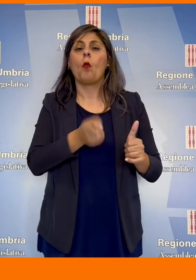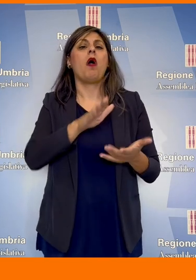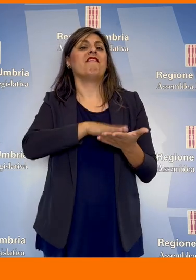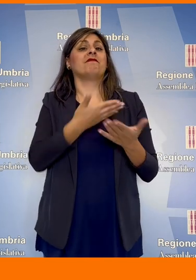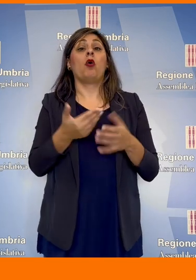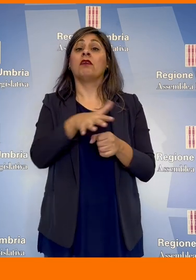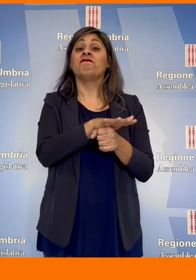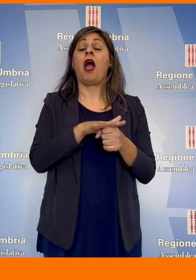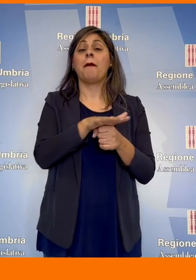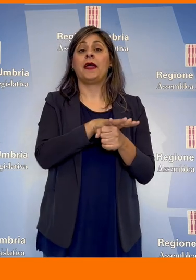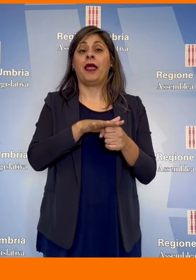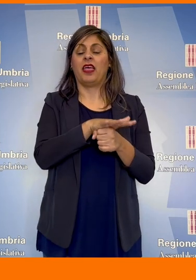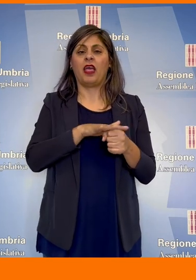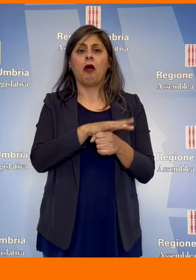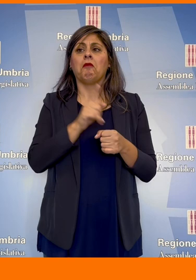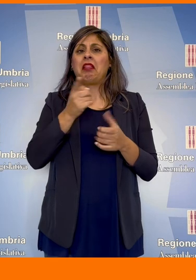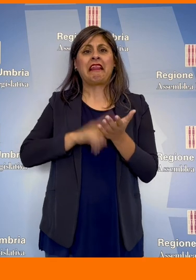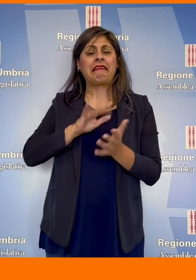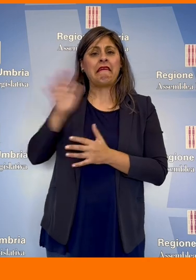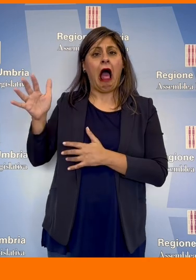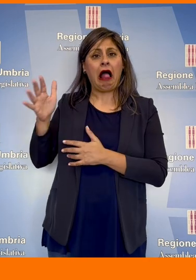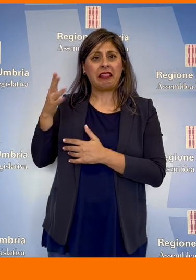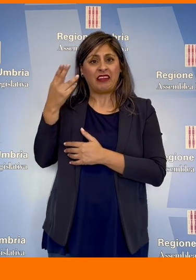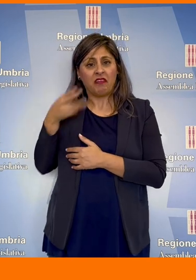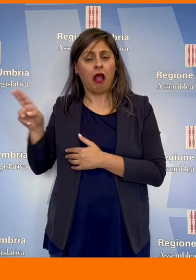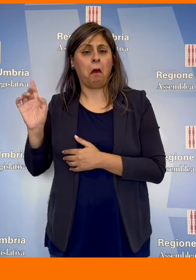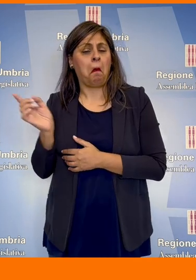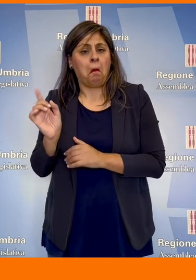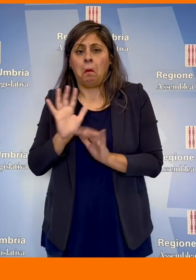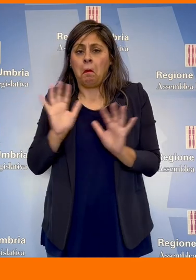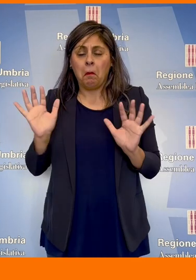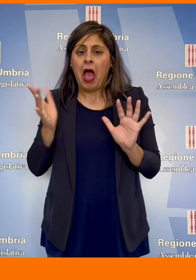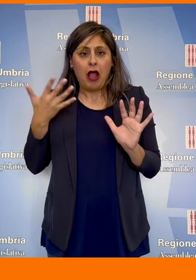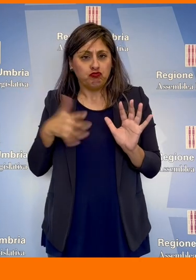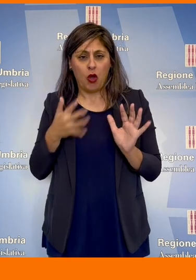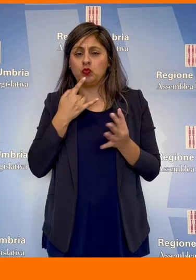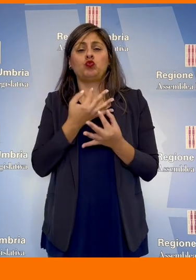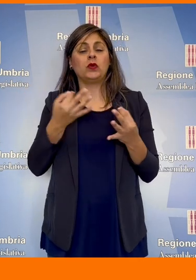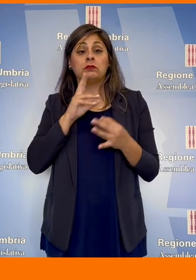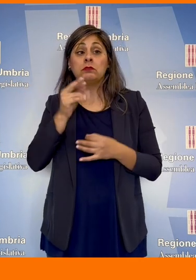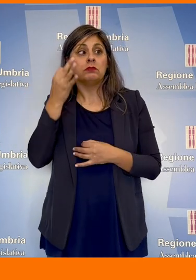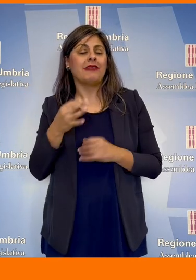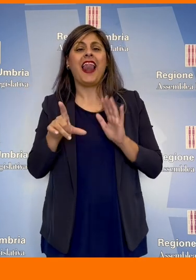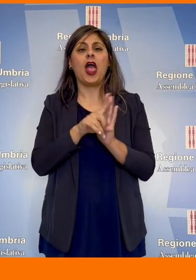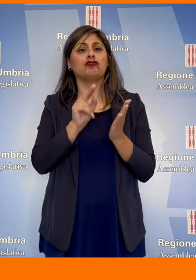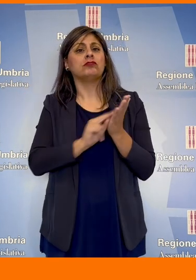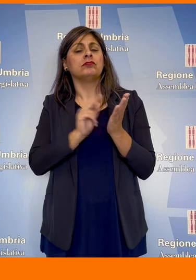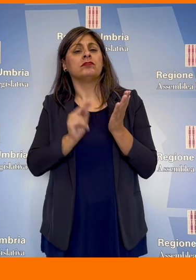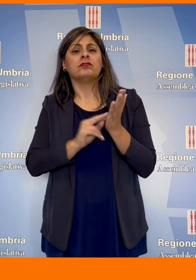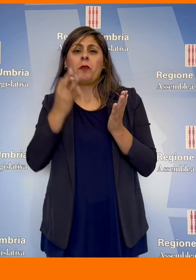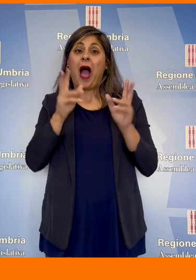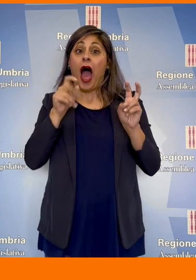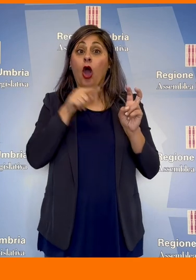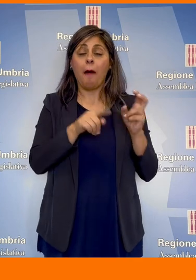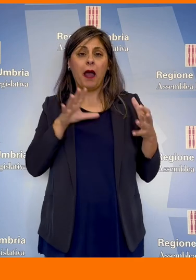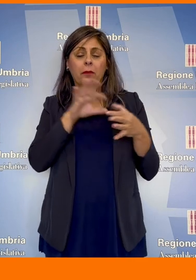valori della famiglia. Non prevede negazione di diritti a nessuno, anzi, come giustamente è stato fatto, quando si interviene legislativamente su una